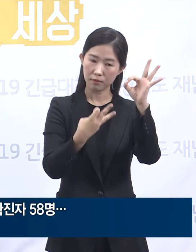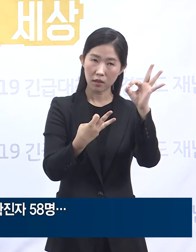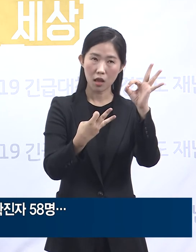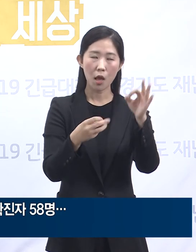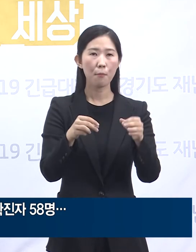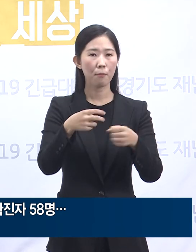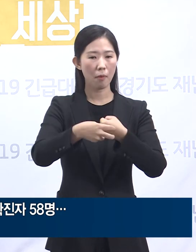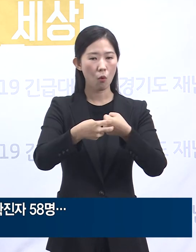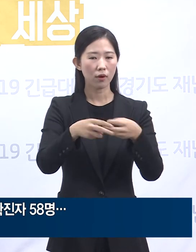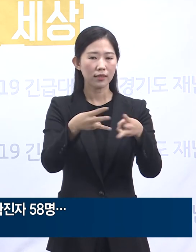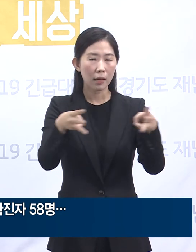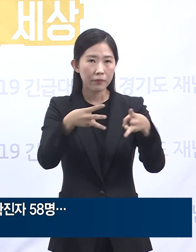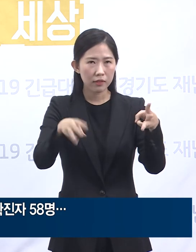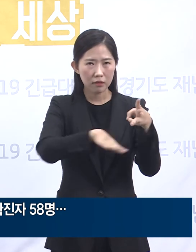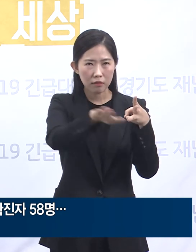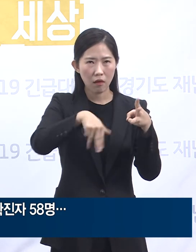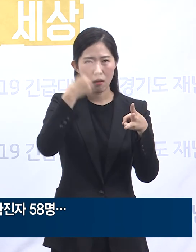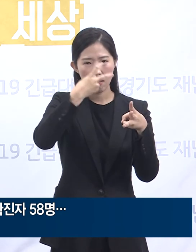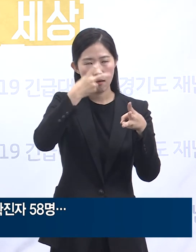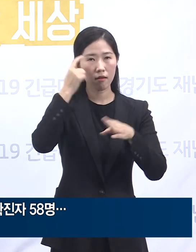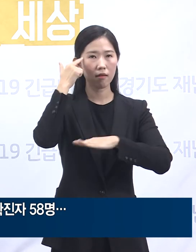전수검사를 실시할 예정입니다.